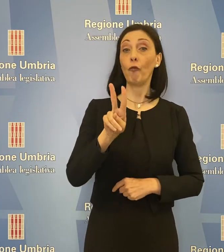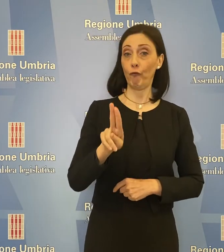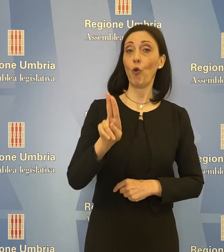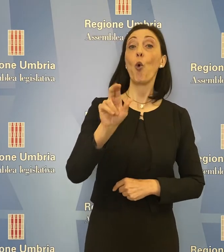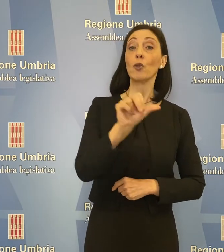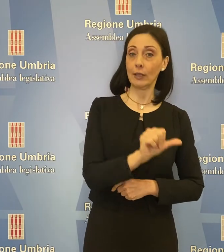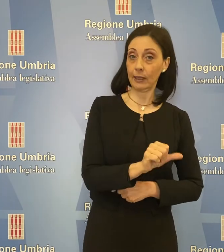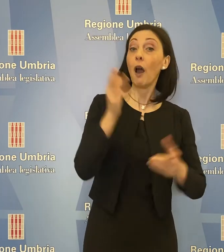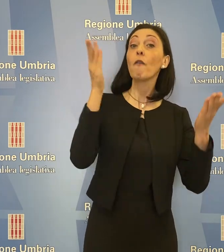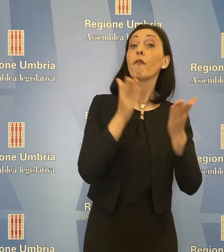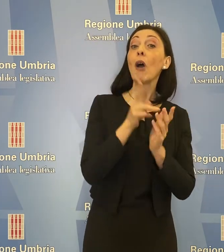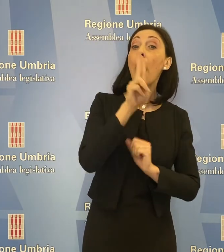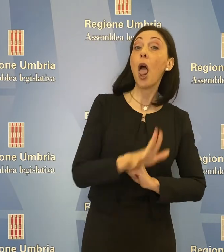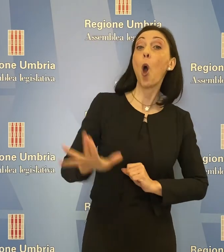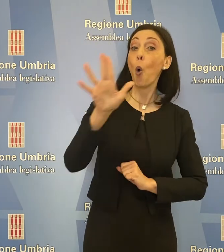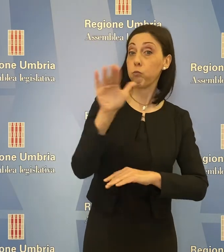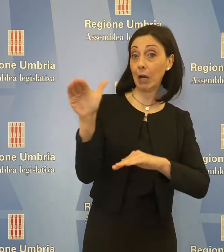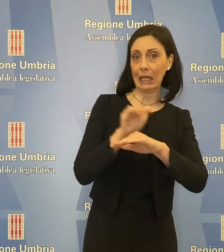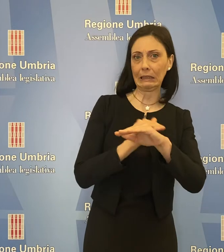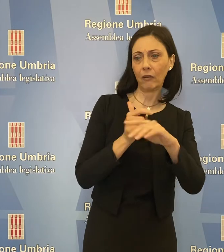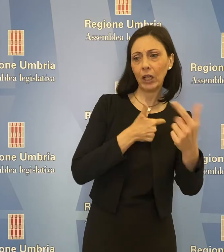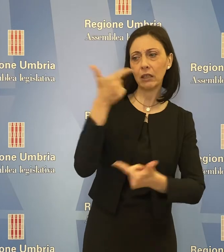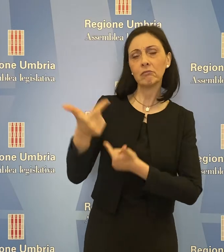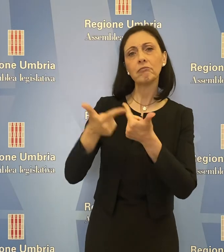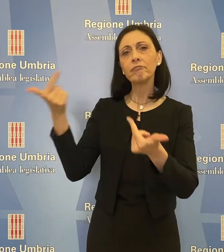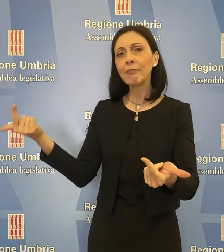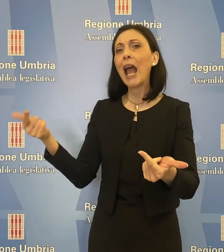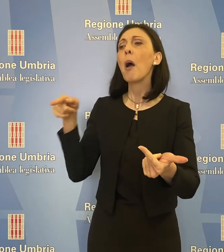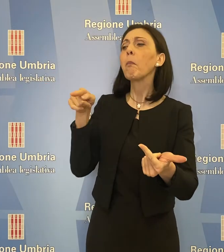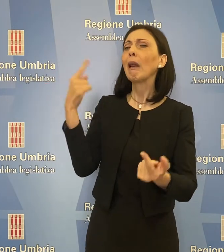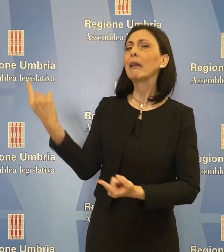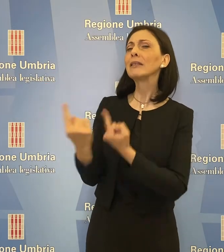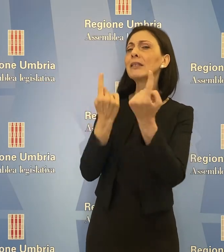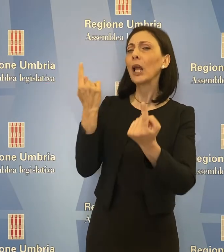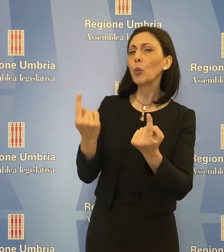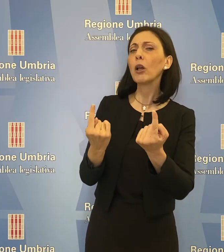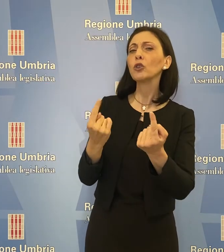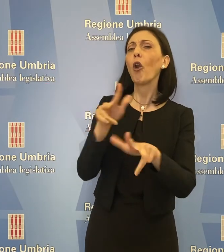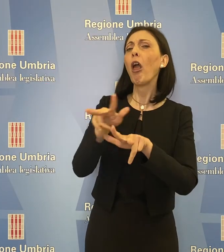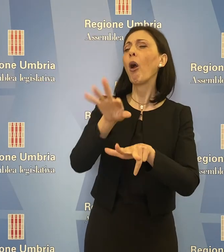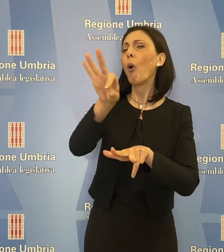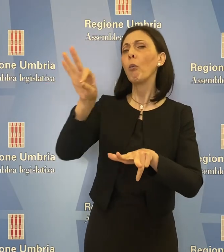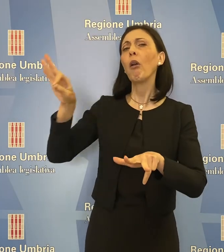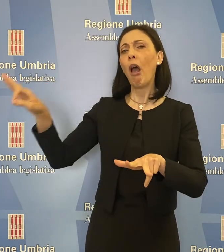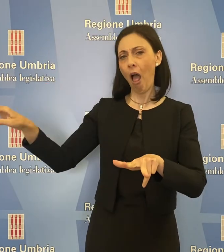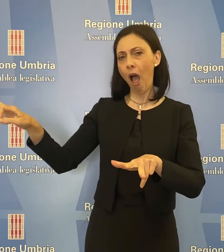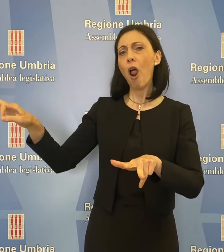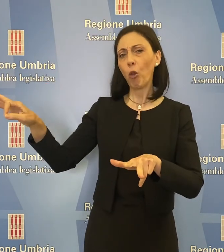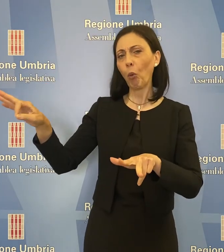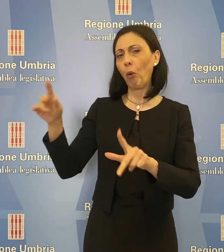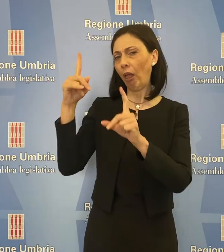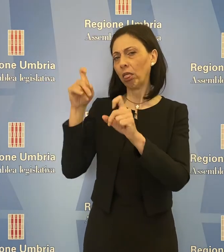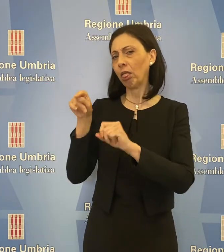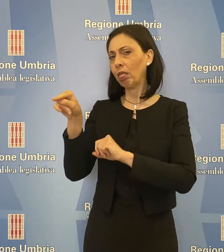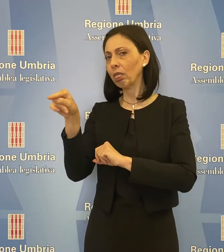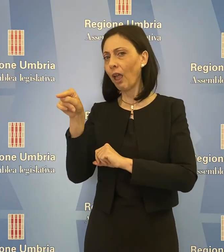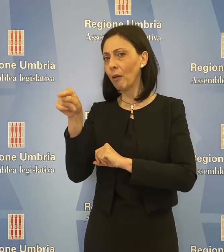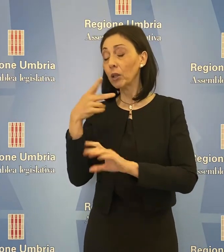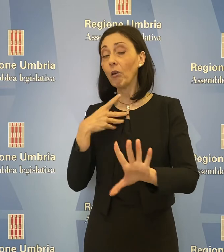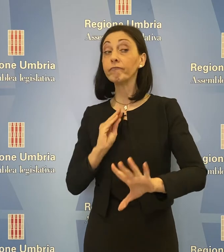offerte dalla Valle Umbra Servizi Bus a fronte della situazione debitoria di alcuni comuni serviti. In particolare è stato chiesto